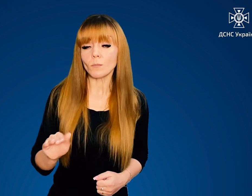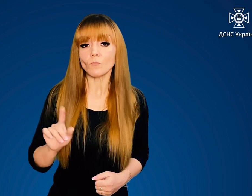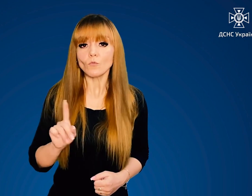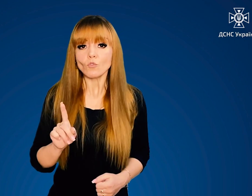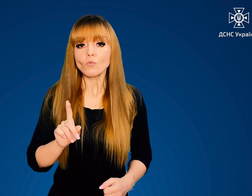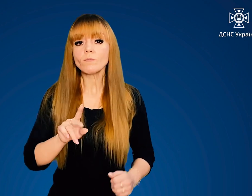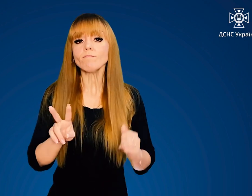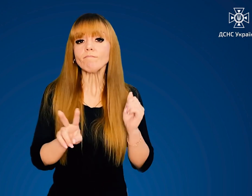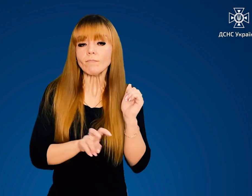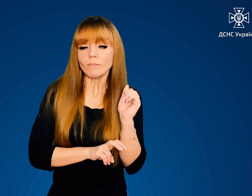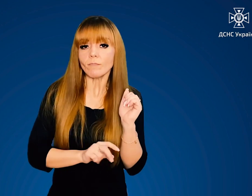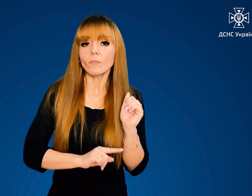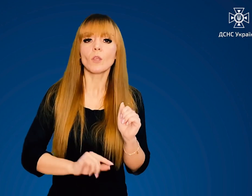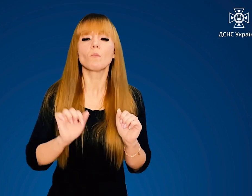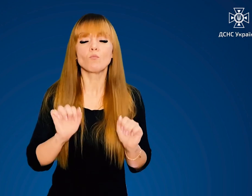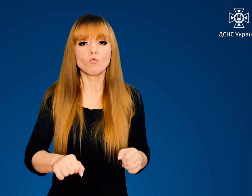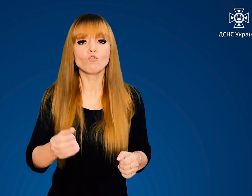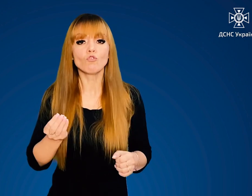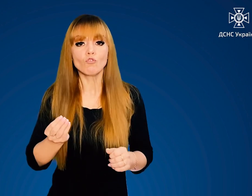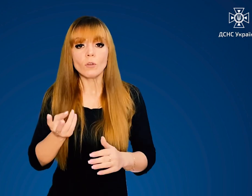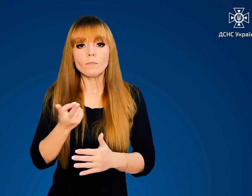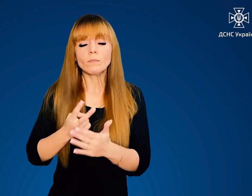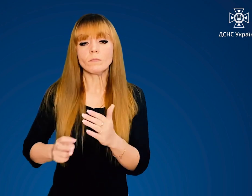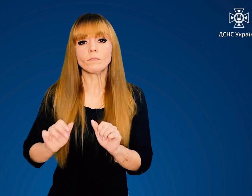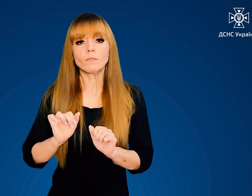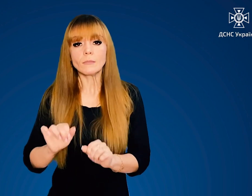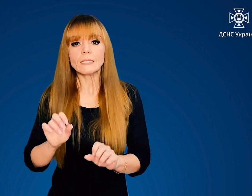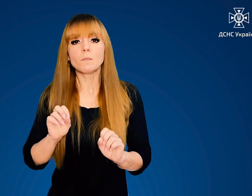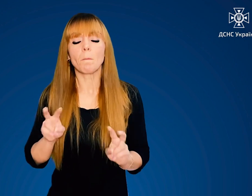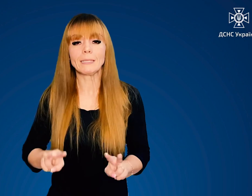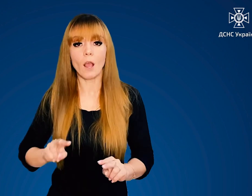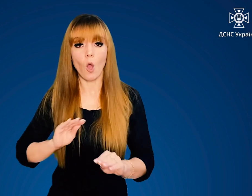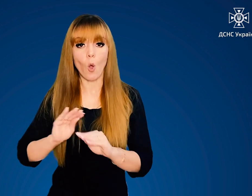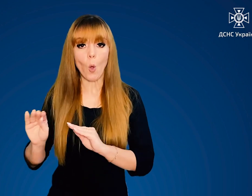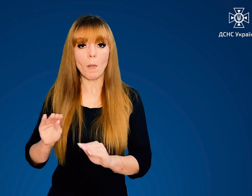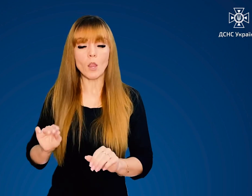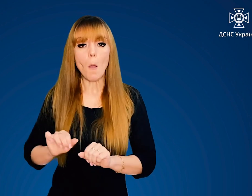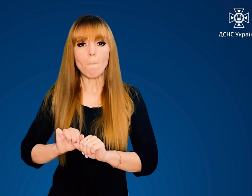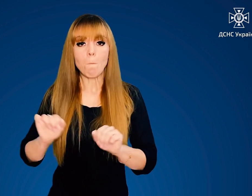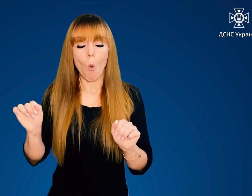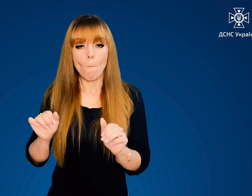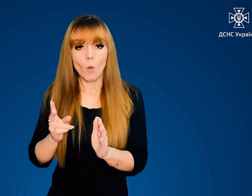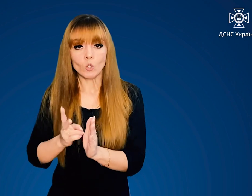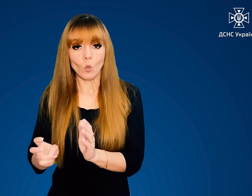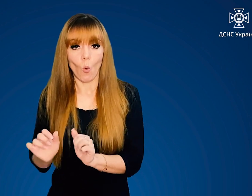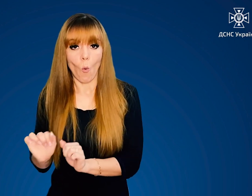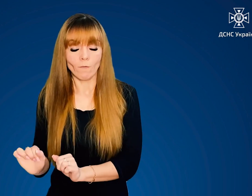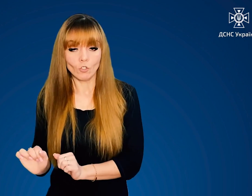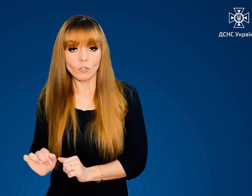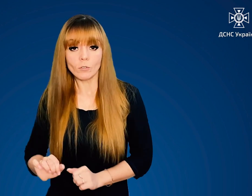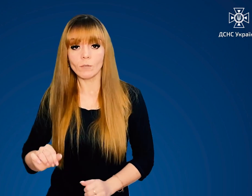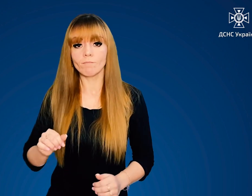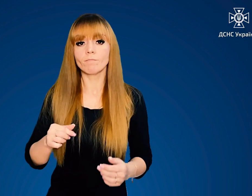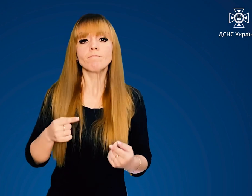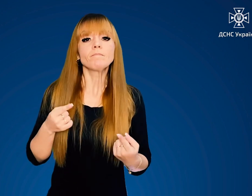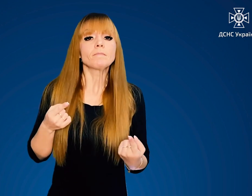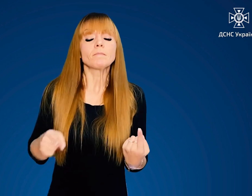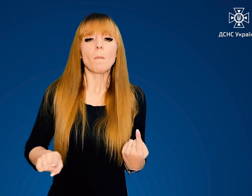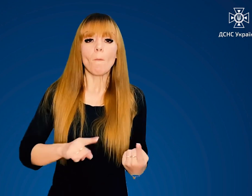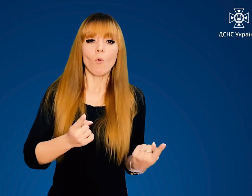Нагадаємо, що як укриття можна використовувати спеціально обладнані бомбосховища. Від